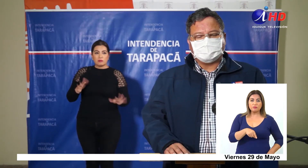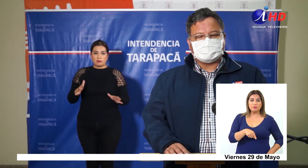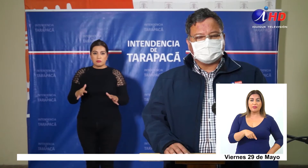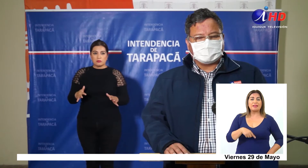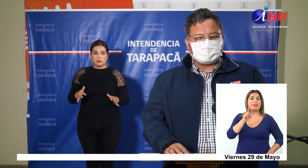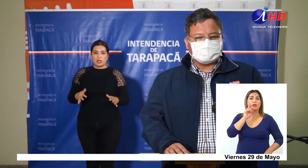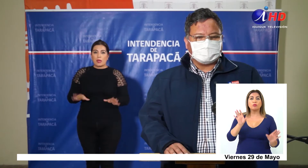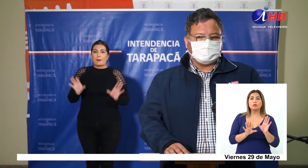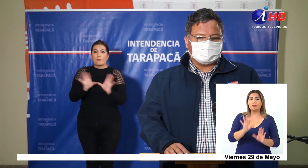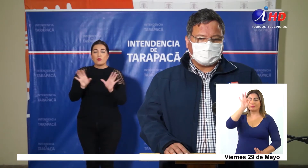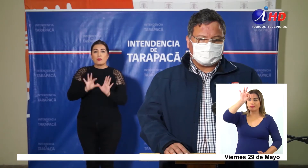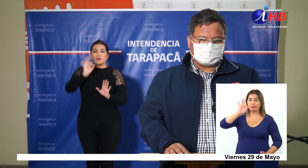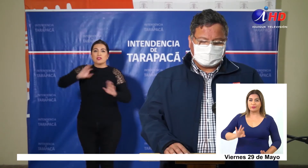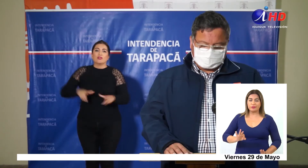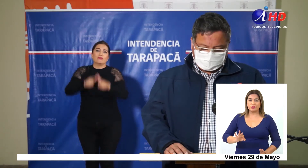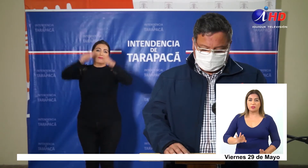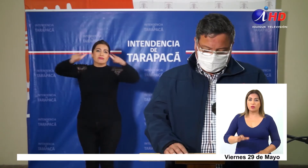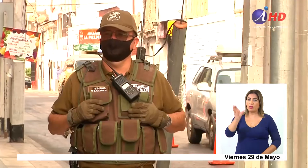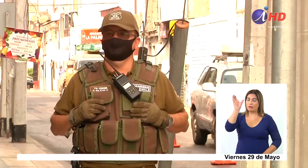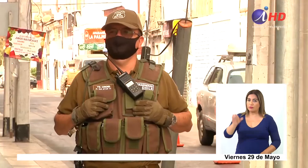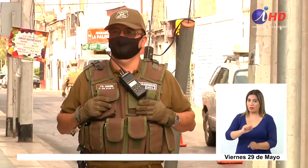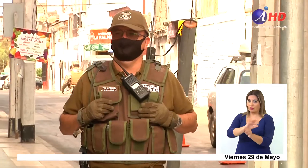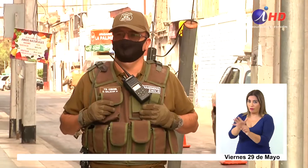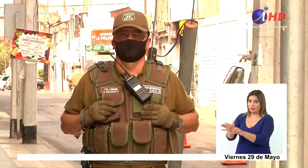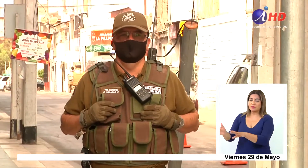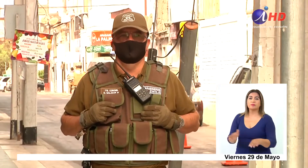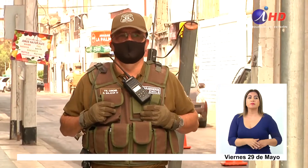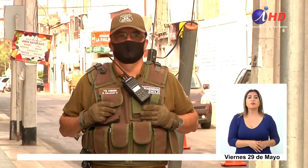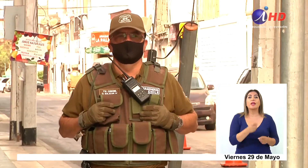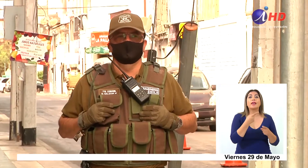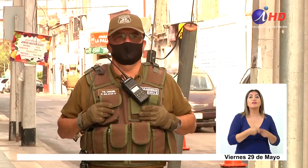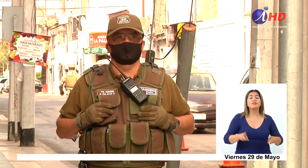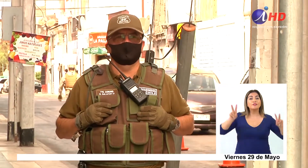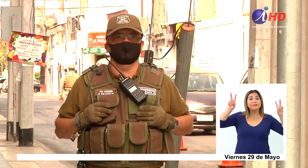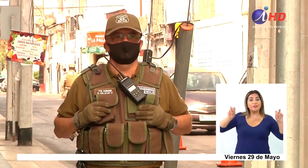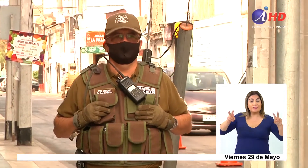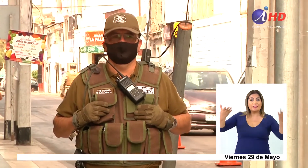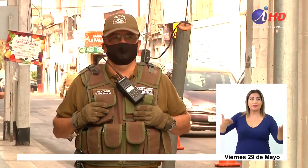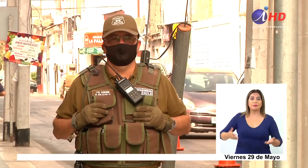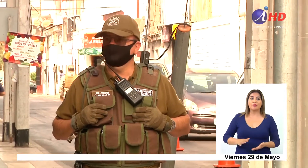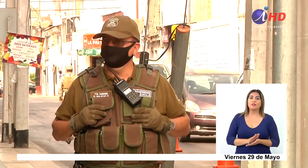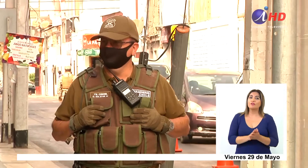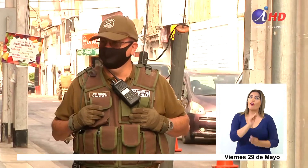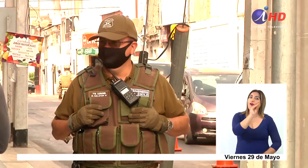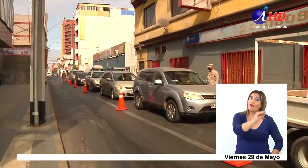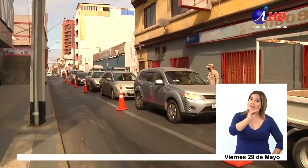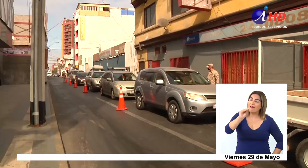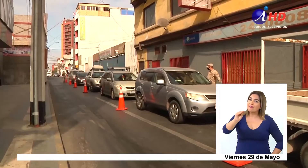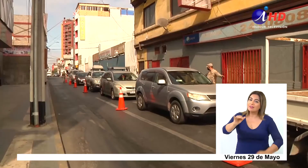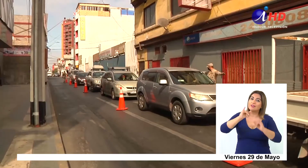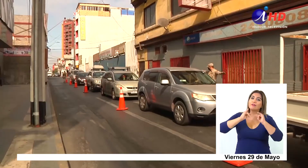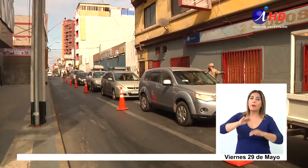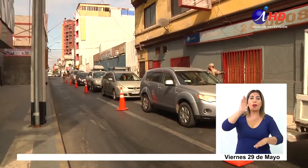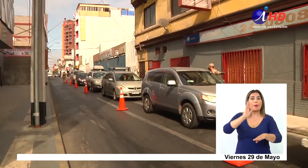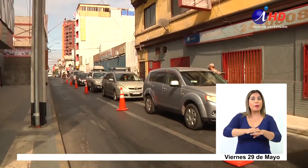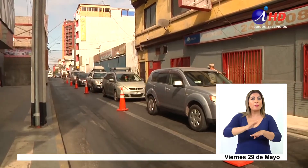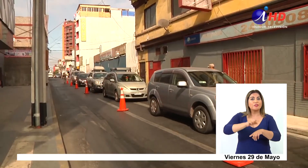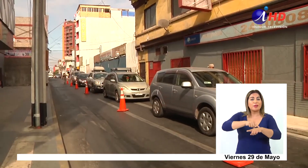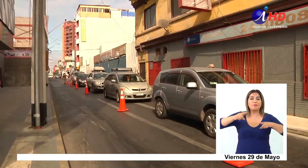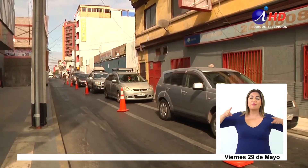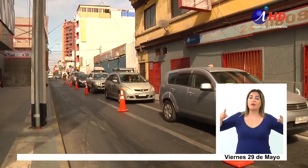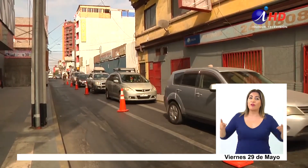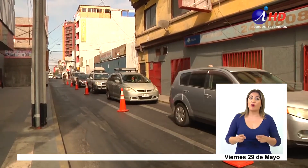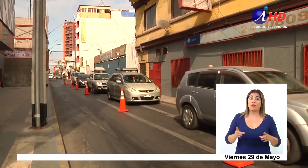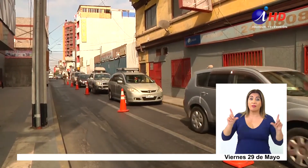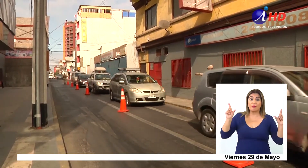menos tener un 10% de capacidad respecto a las personas que están activas. En otro plano y pese a todos los llamados, los permisos temporales